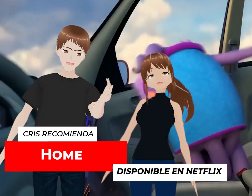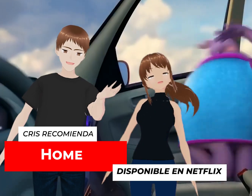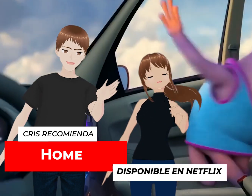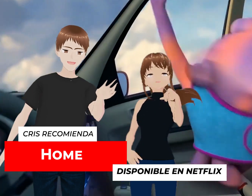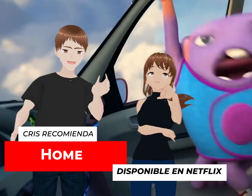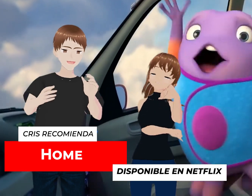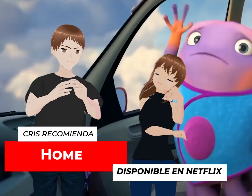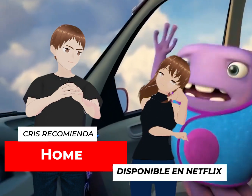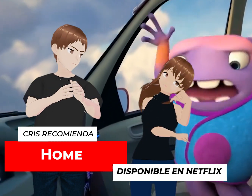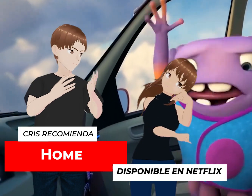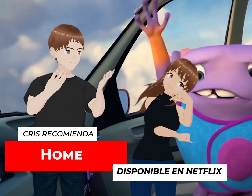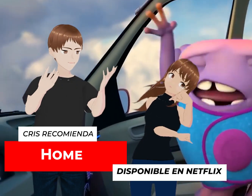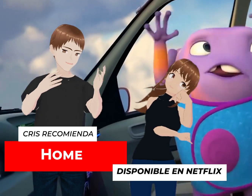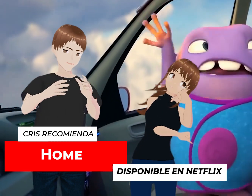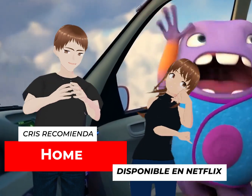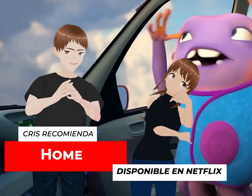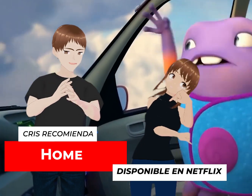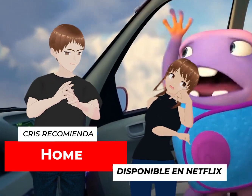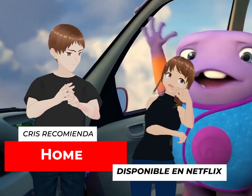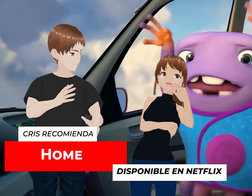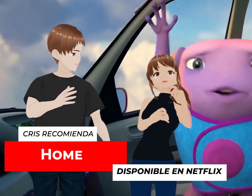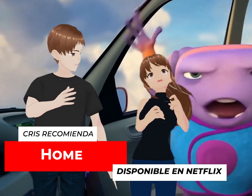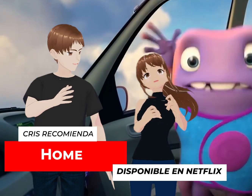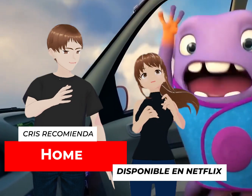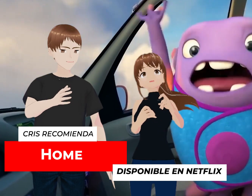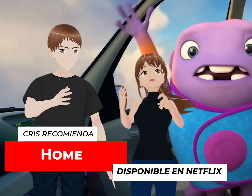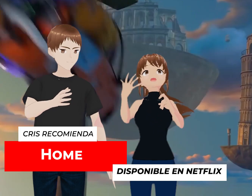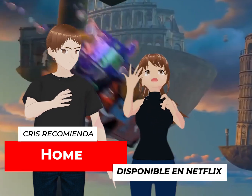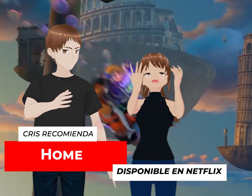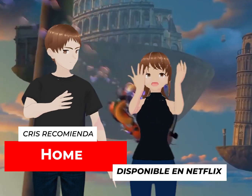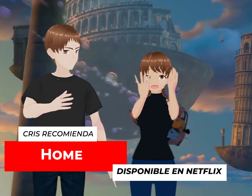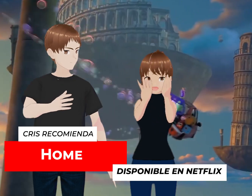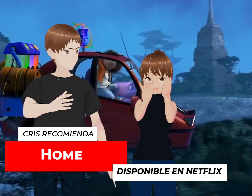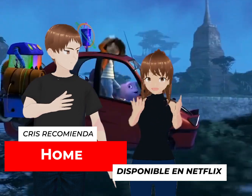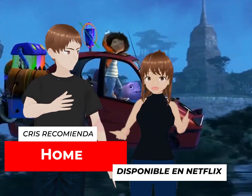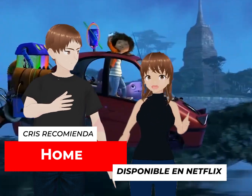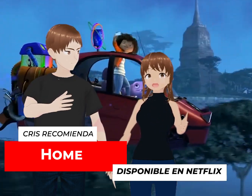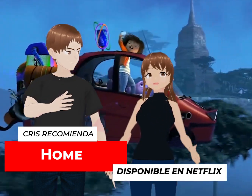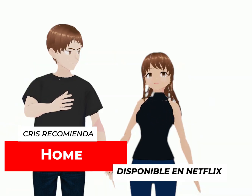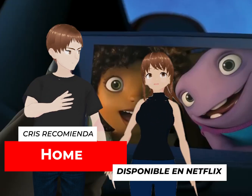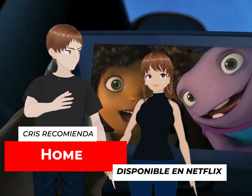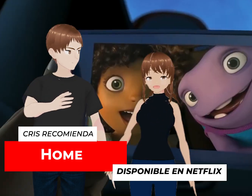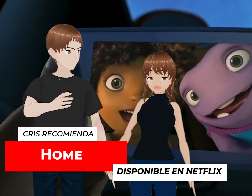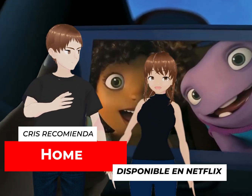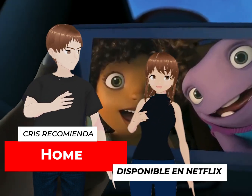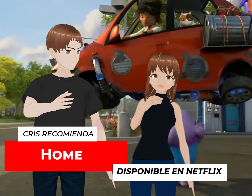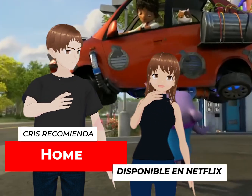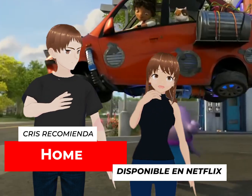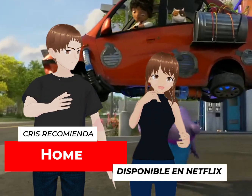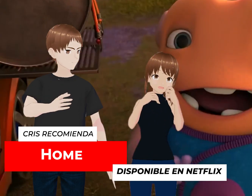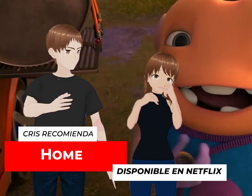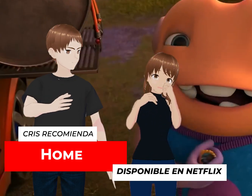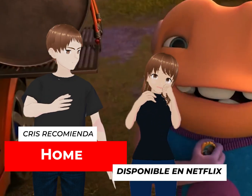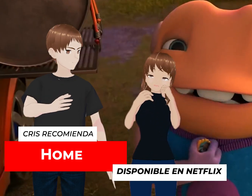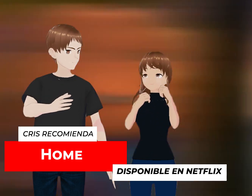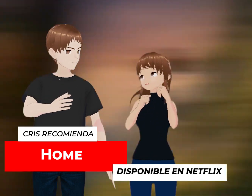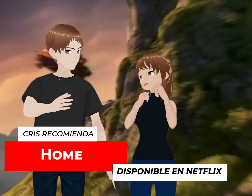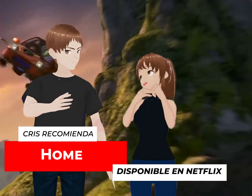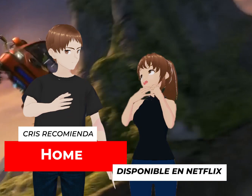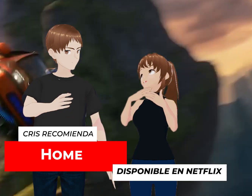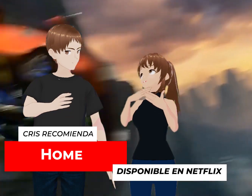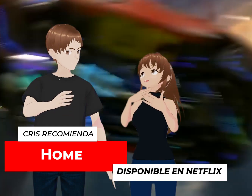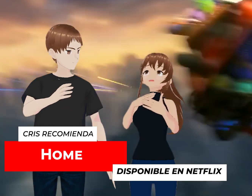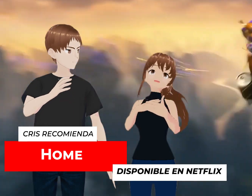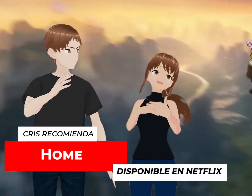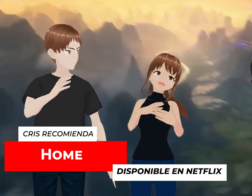perrita humana. ¿Cómo es una perrita humana? Pero bueno, está en Netflix, es muy bonita. verdad es que llega un punto en que